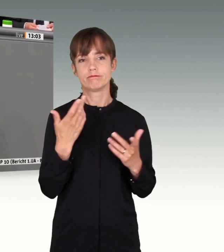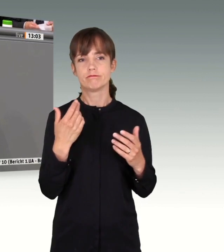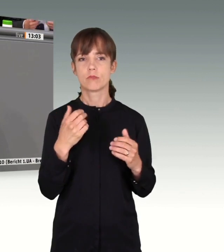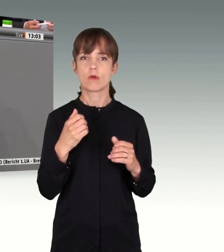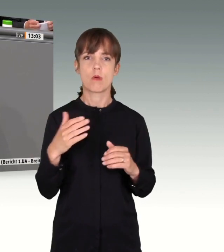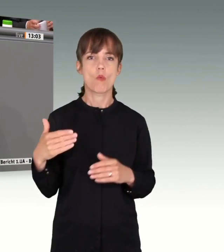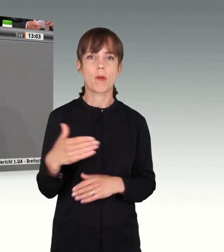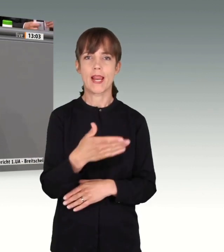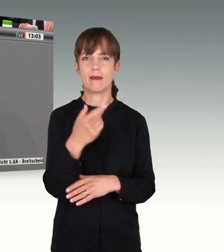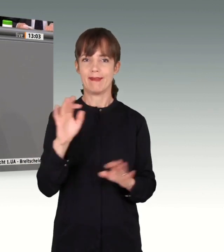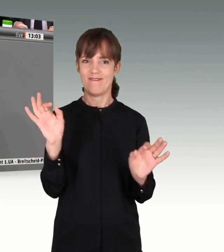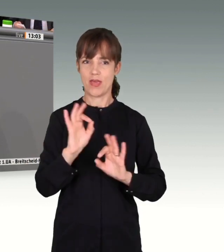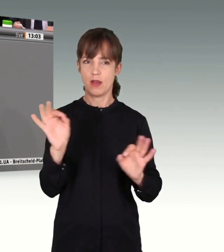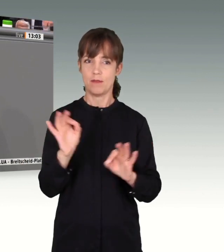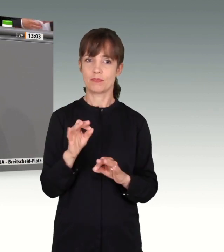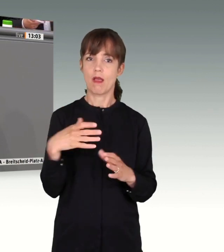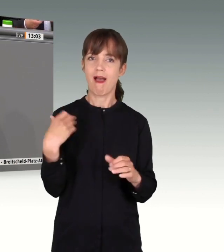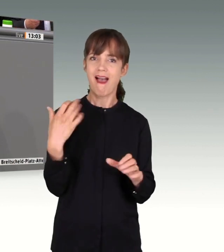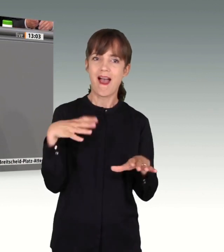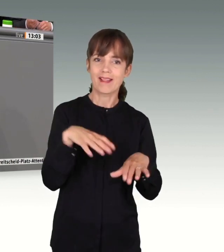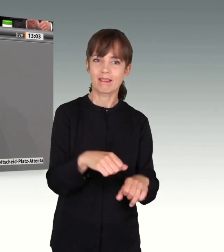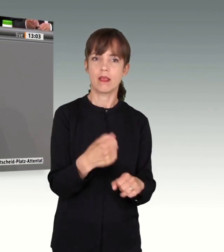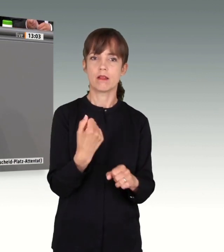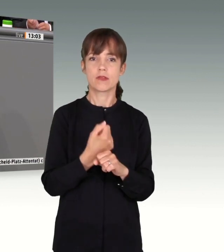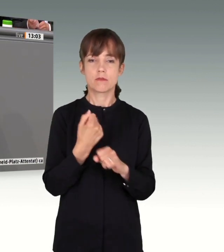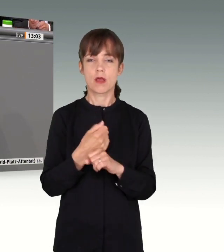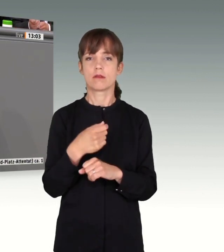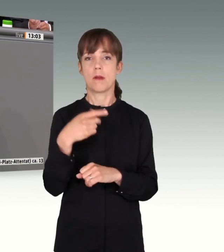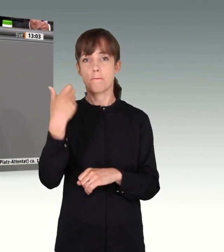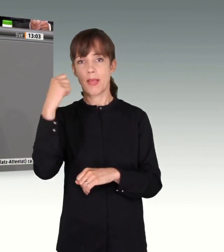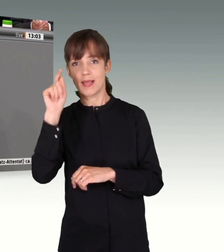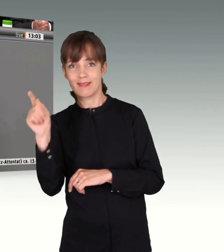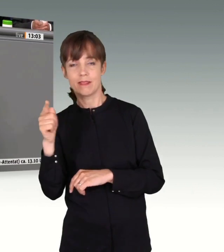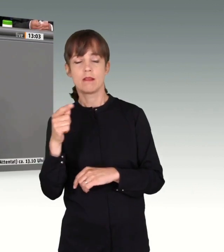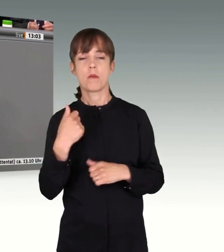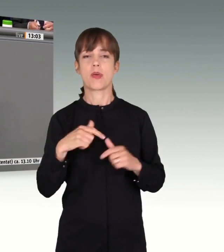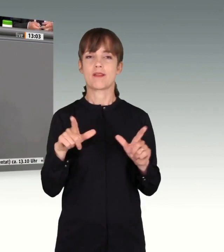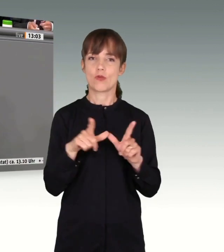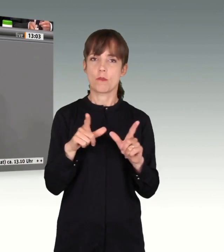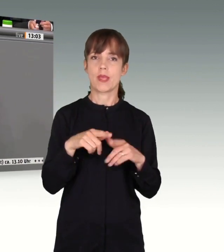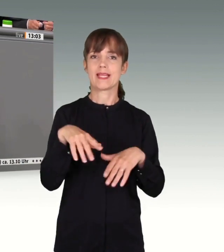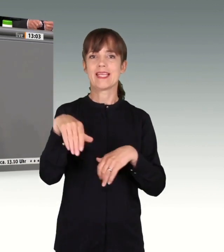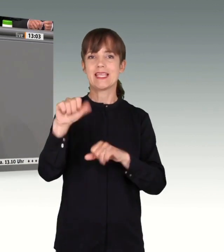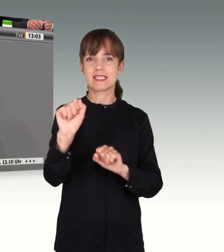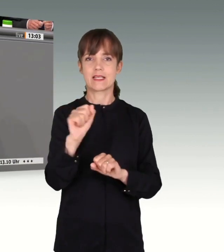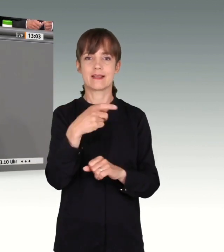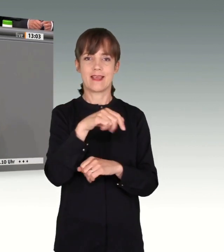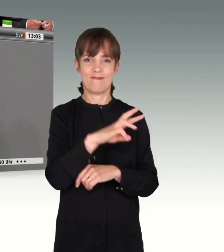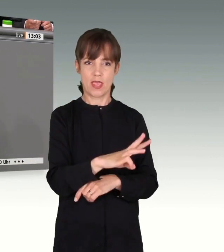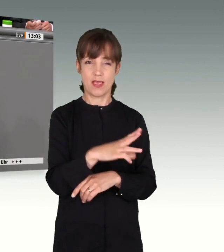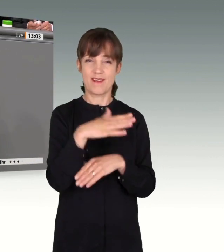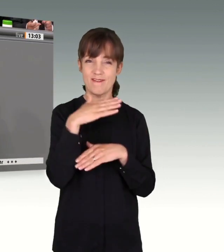Attentäter durchkreuz, durchquerte NRW, Berlin, Baden-Württemberg, Niedersachsen. Zahlreiche kleine